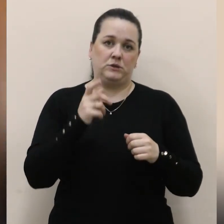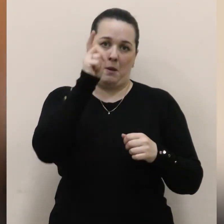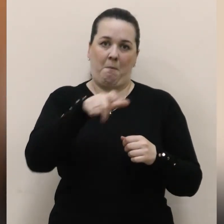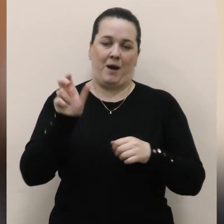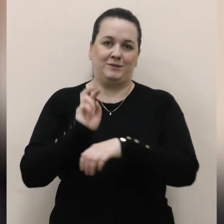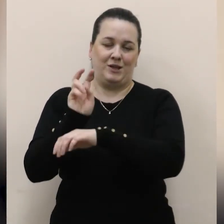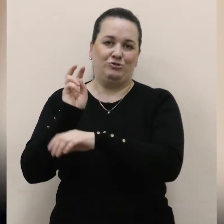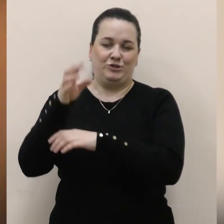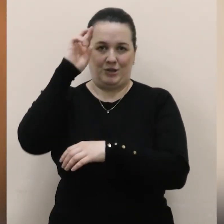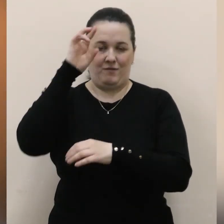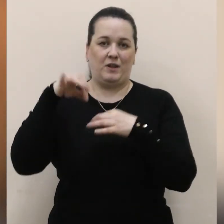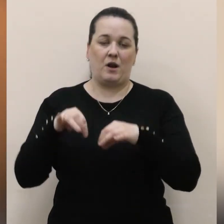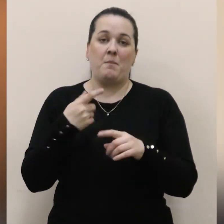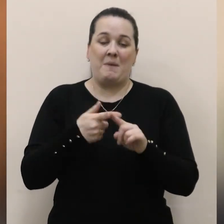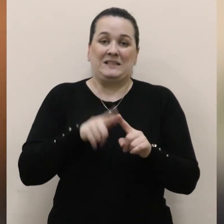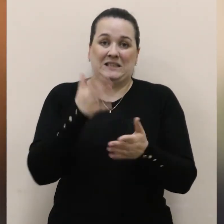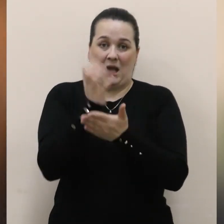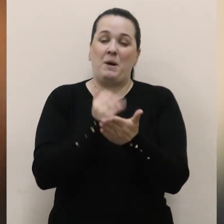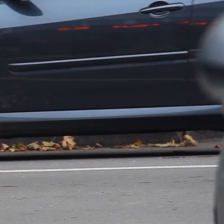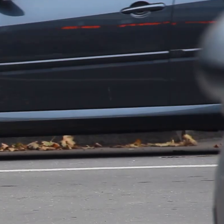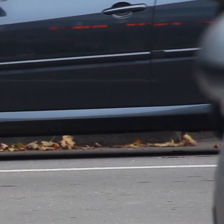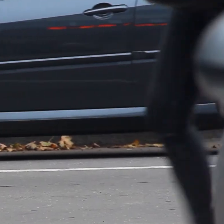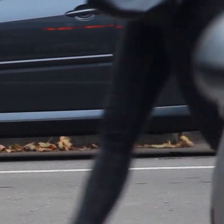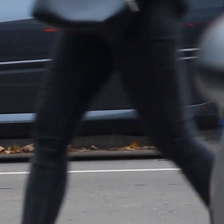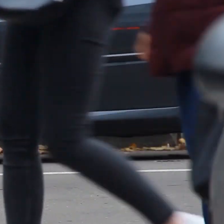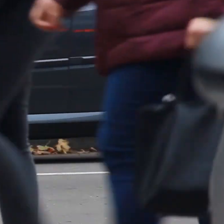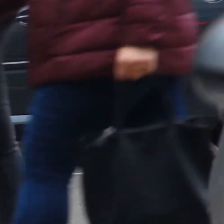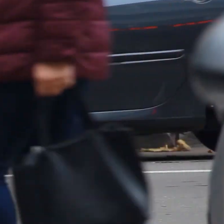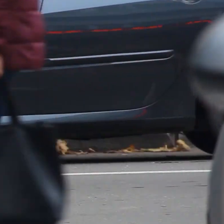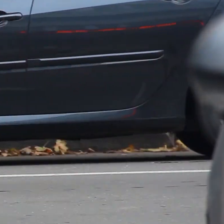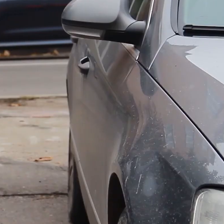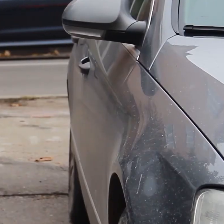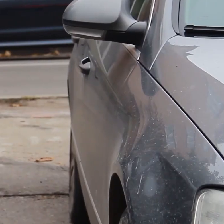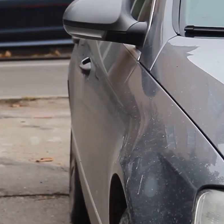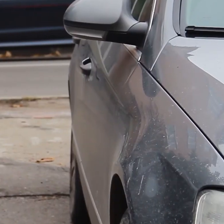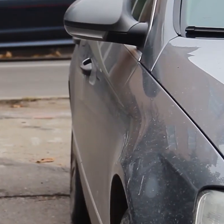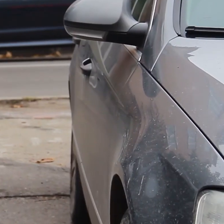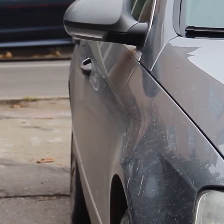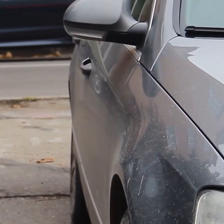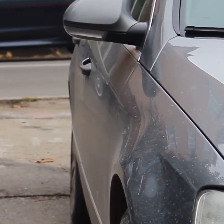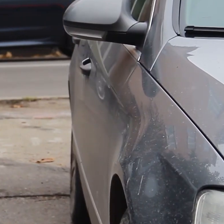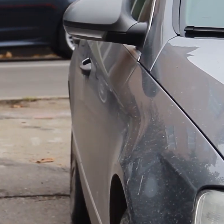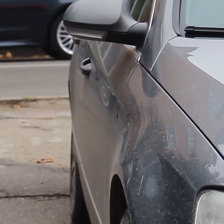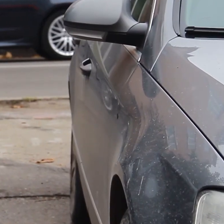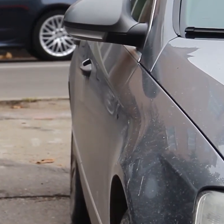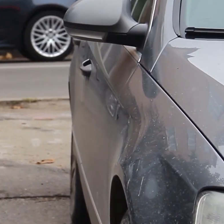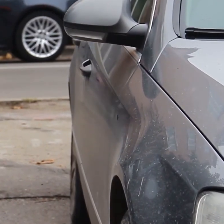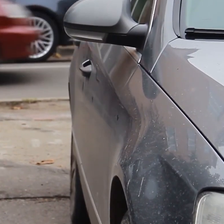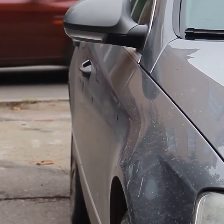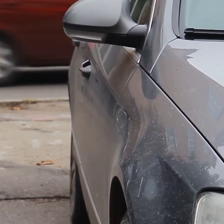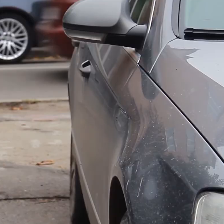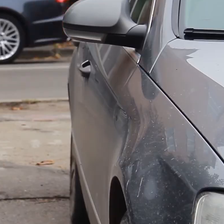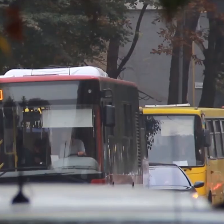запас маємо, але цей запас не є безрозмірний. Також мер закликає підтримувати волонтерські заходи.